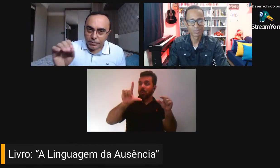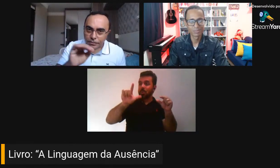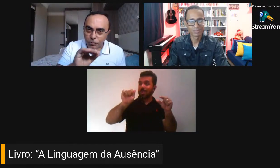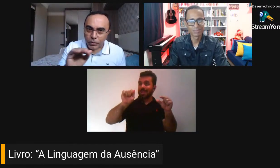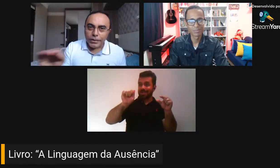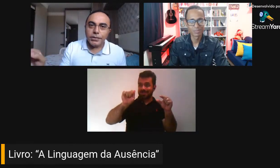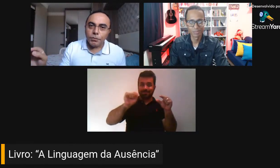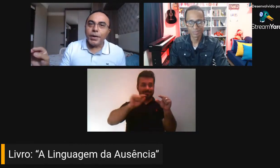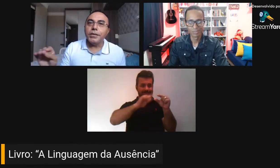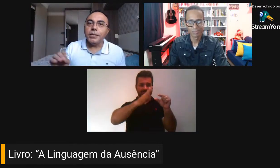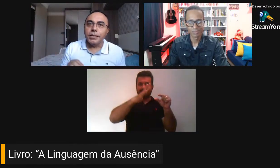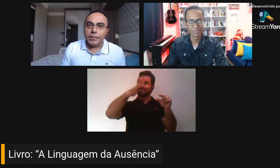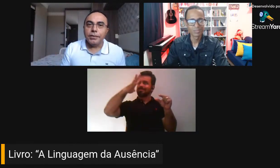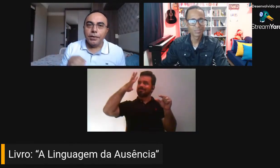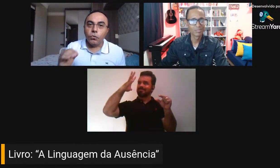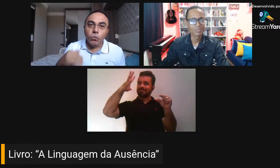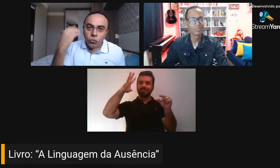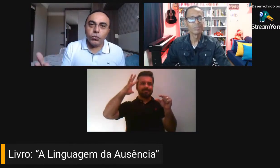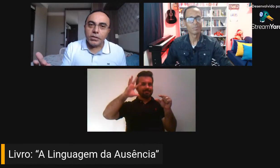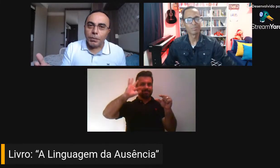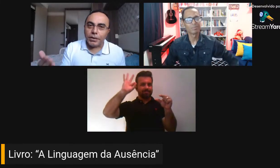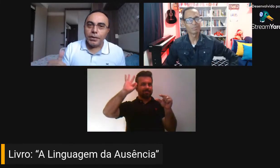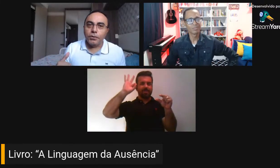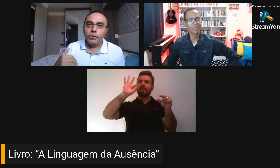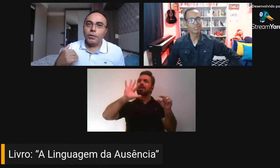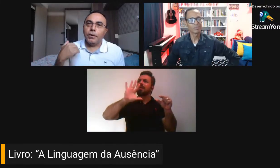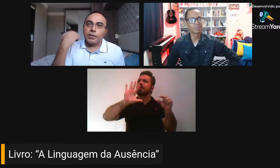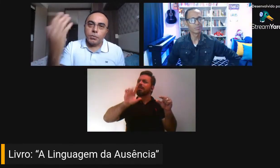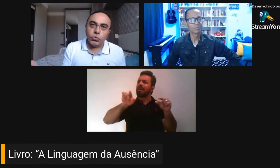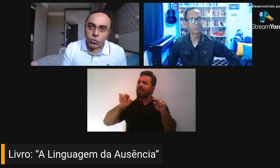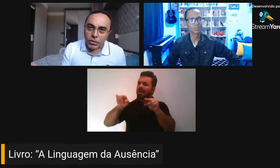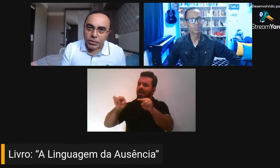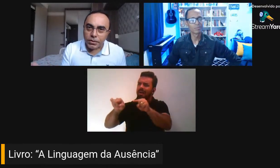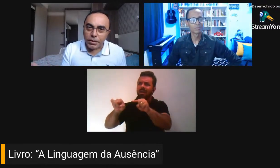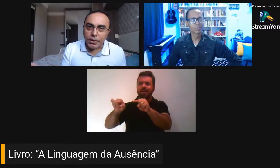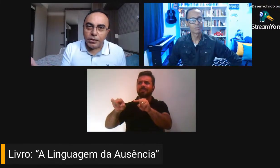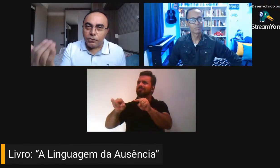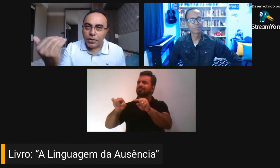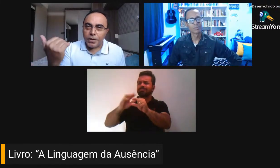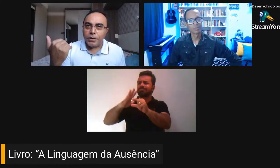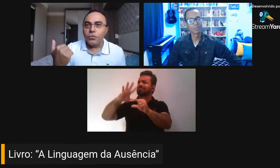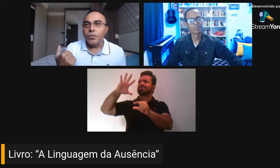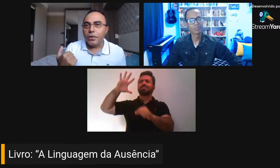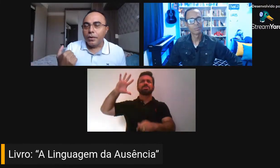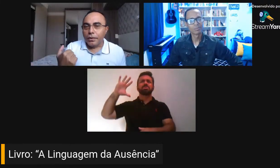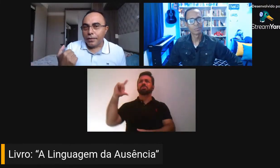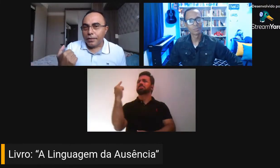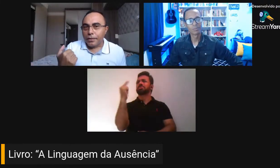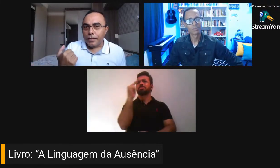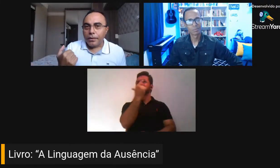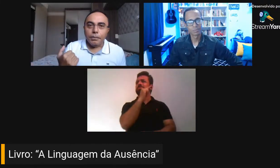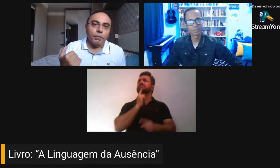elas porque elas estão perdidas, o mundo as perdeu, as pessoas que deveriam